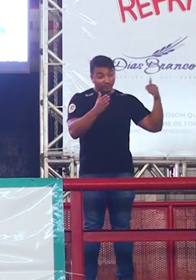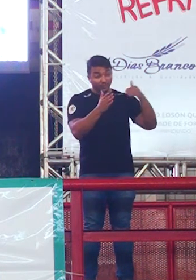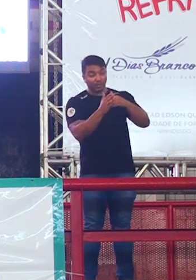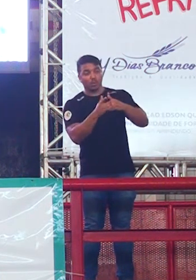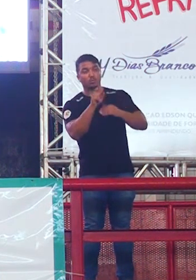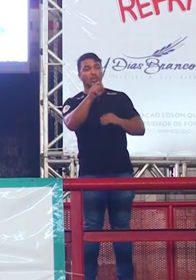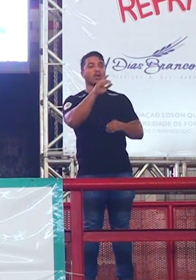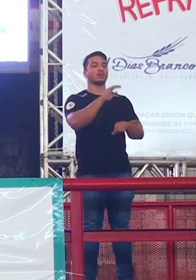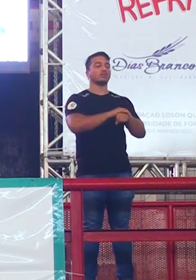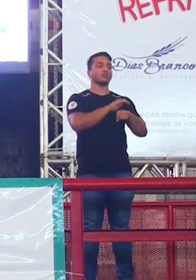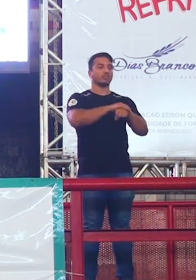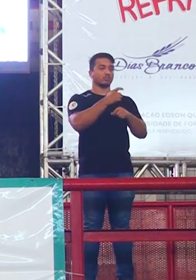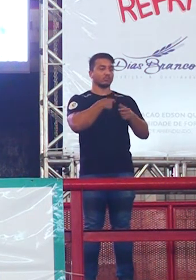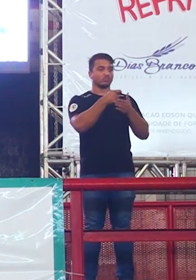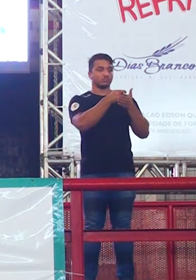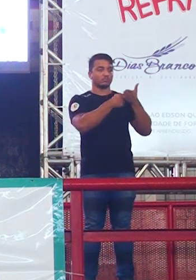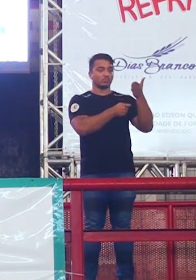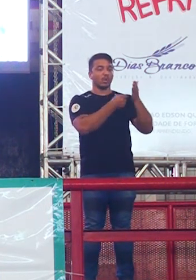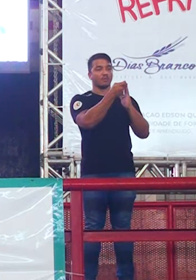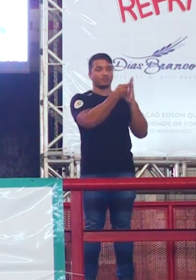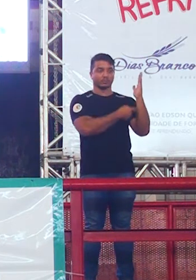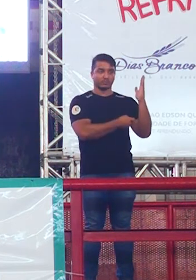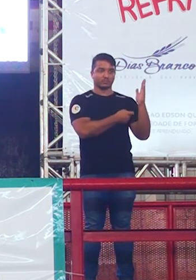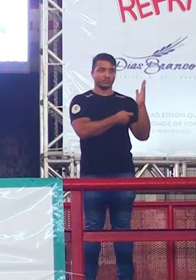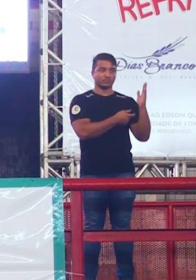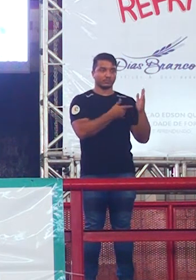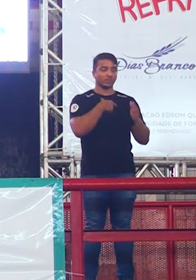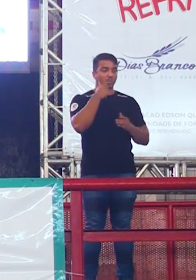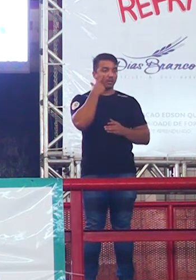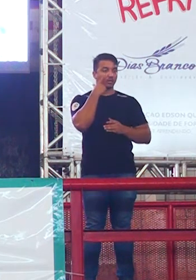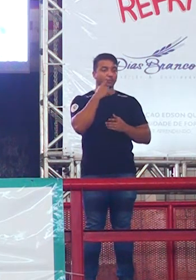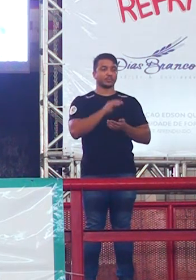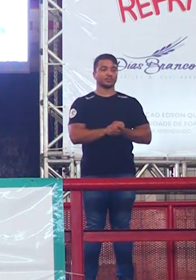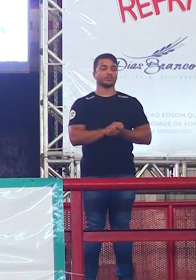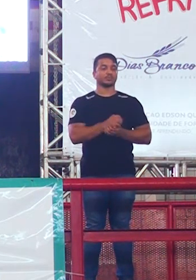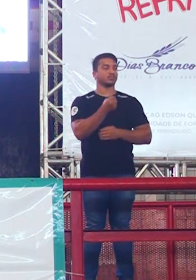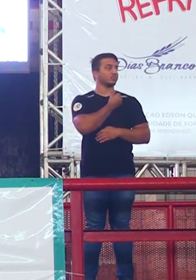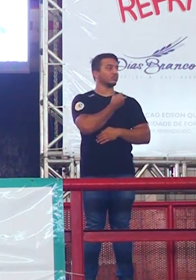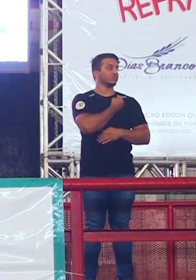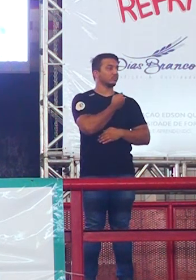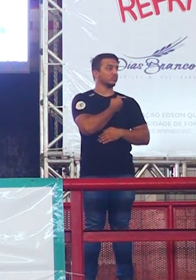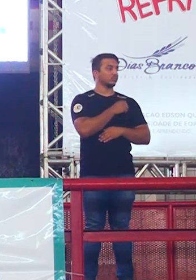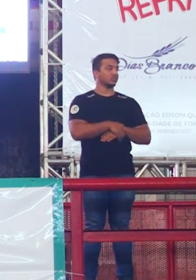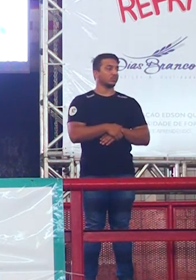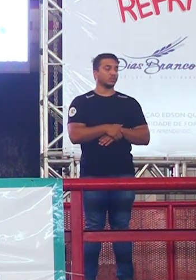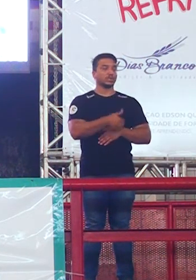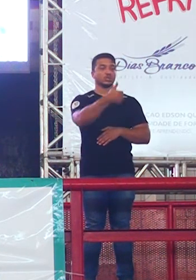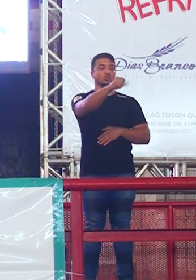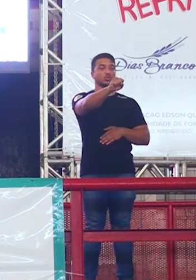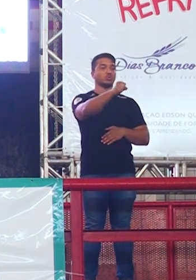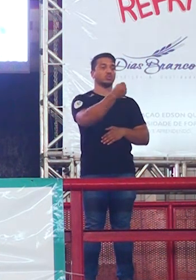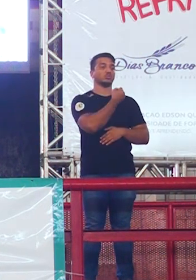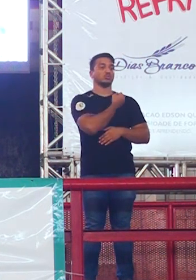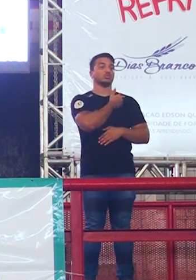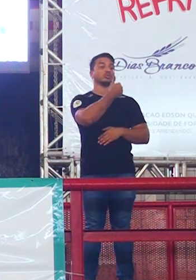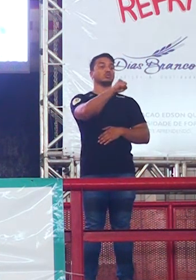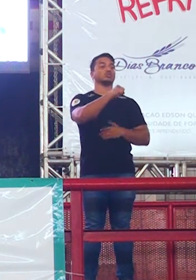já produzir durante a semana, beleza? Localiza aí o nosso material na parte, página 18 galera.